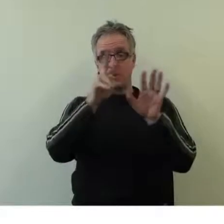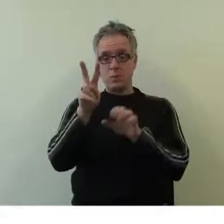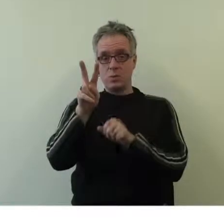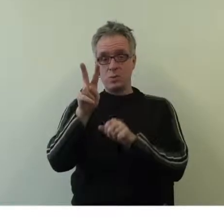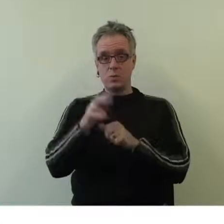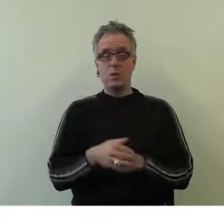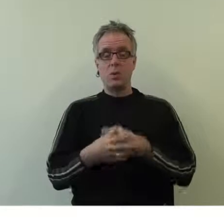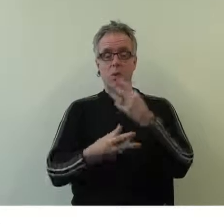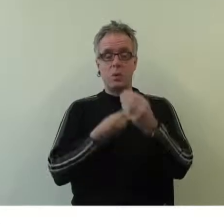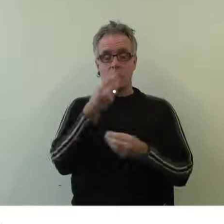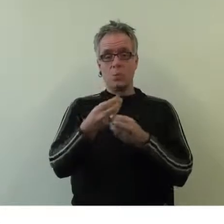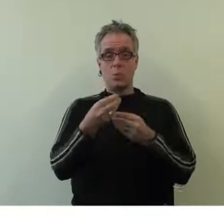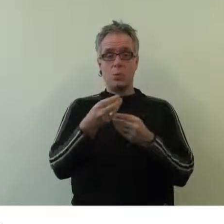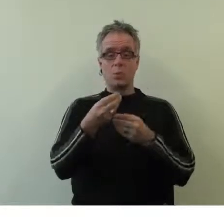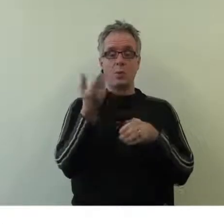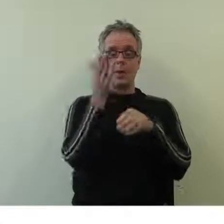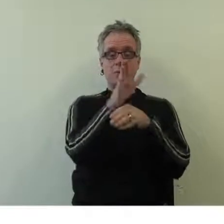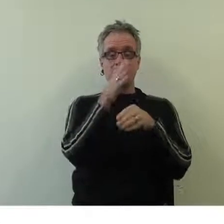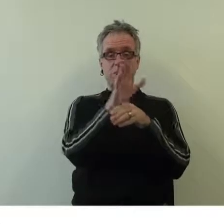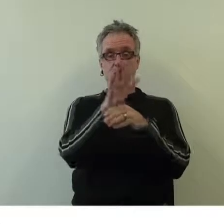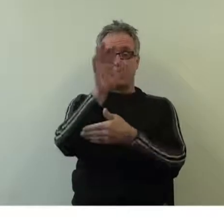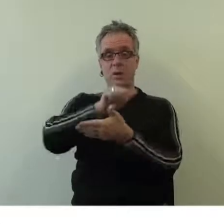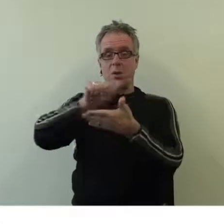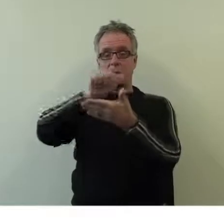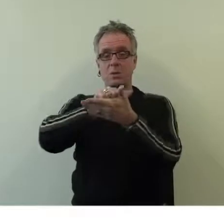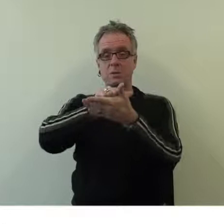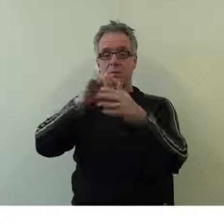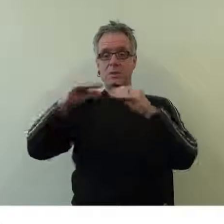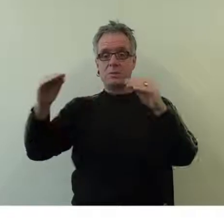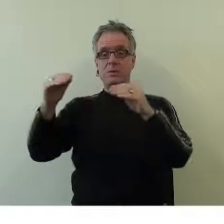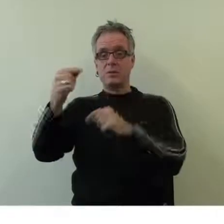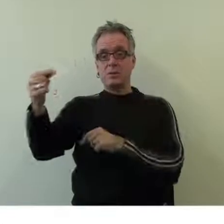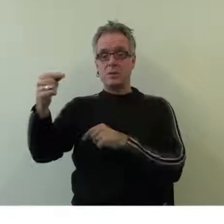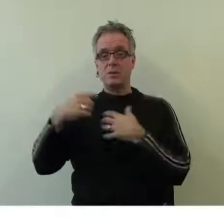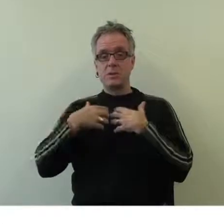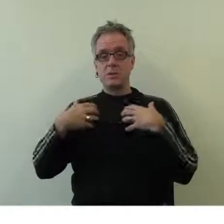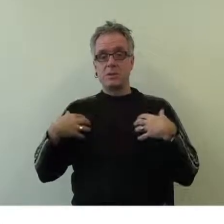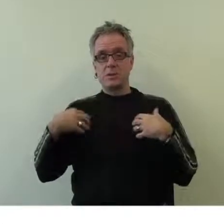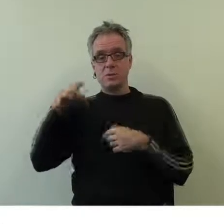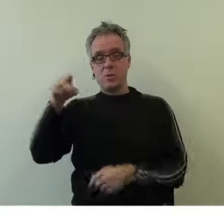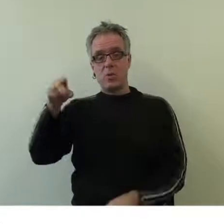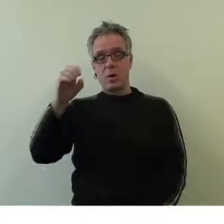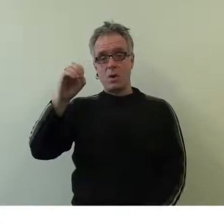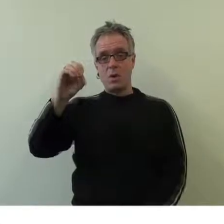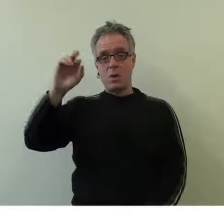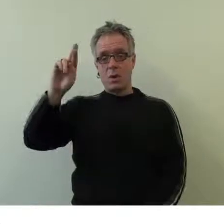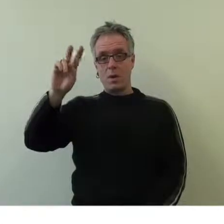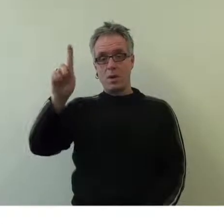ou par exposition arrobase espace-science.org